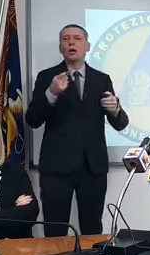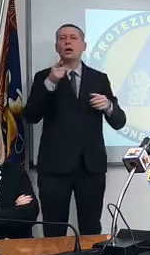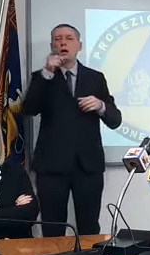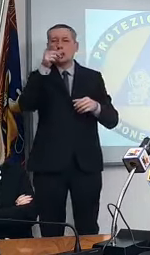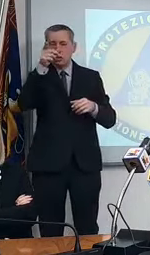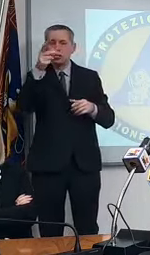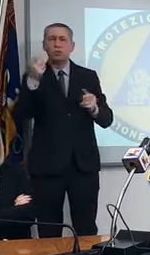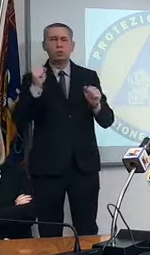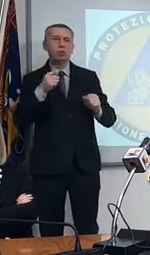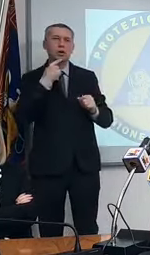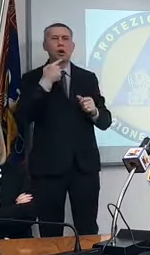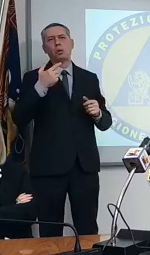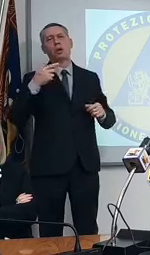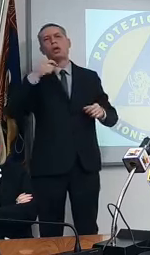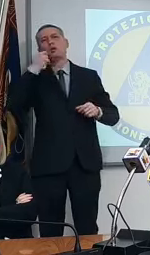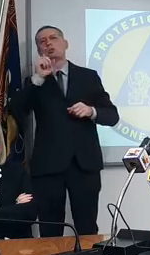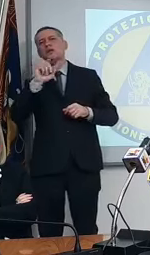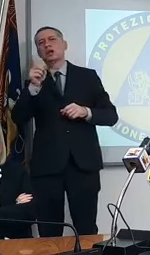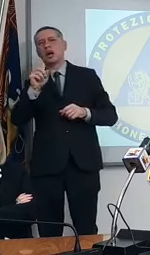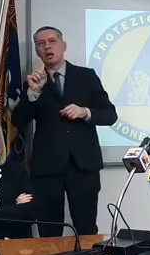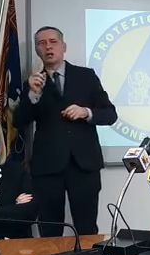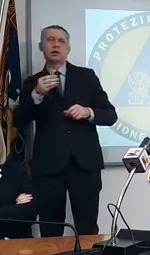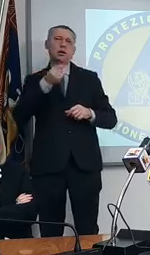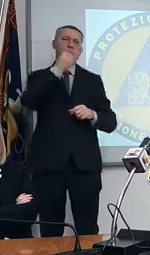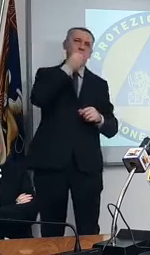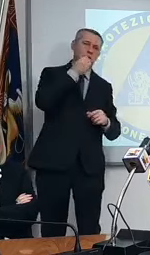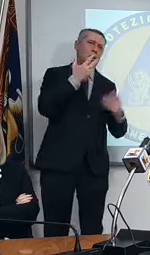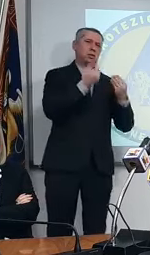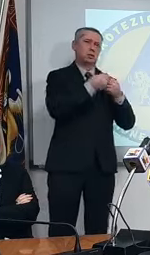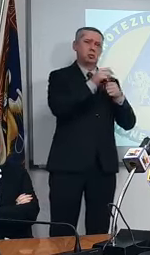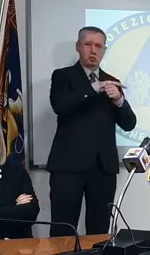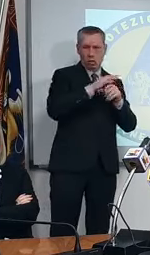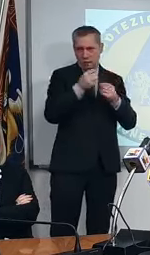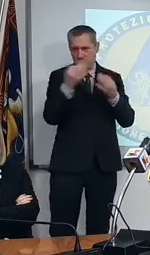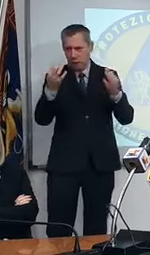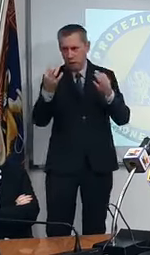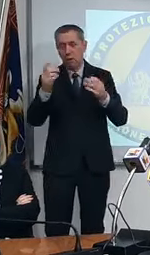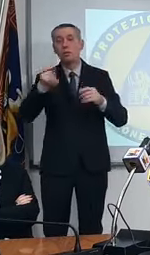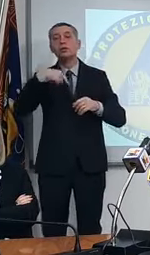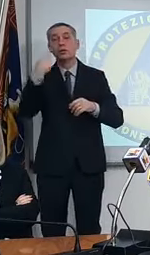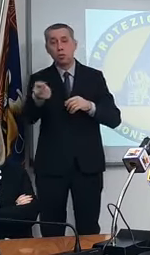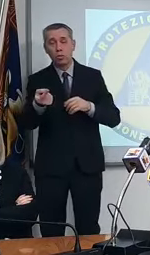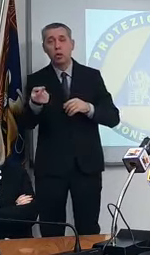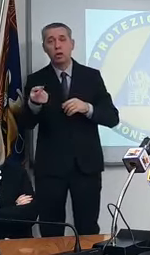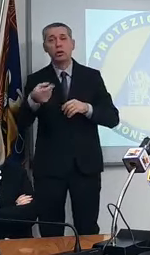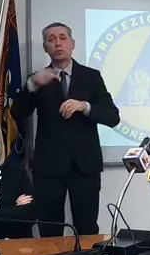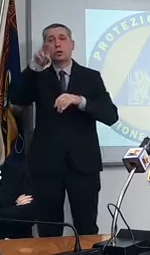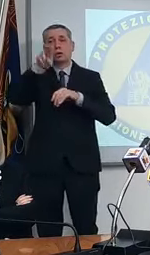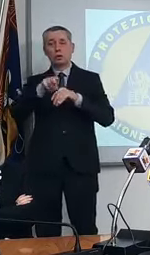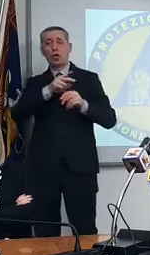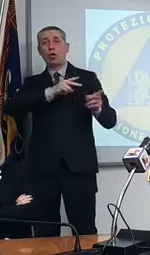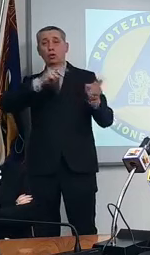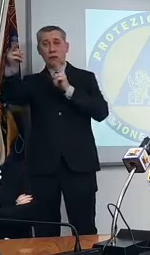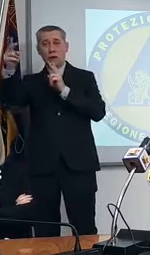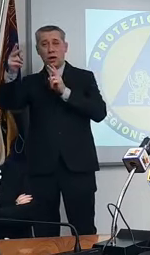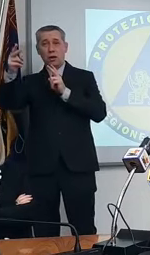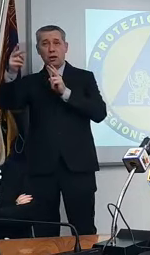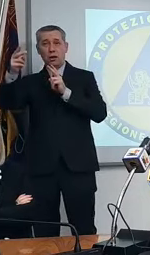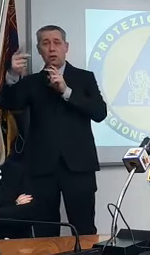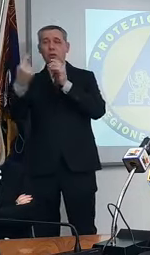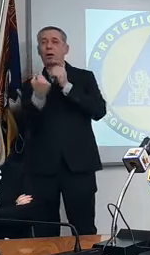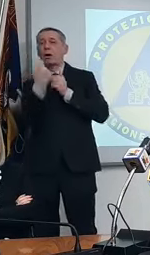tubo in vola allora cambia cambia cambia cambia discorso cioè vorrei ricordare che noi abbiamo pazienti che lottano tra la vita e la morte